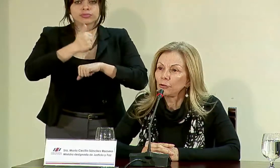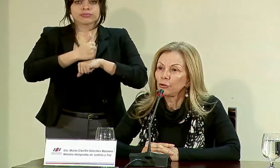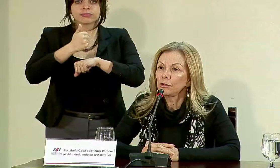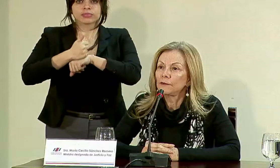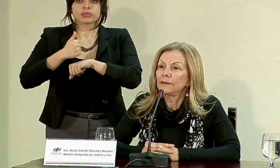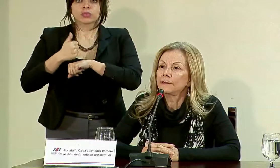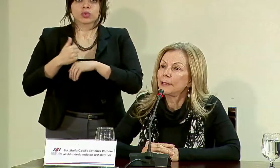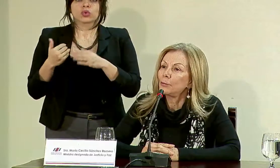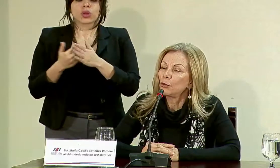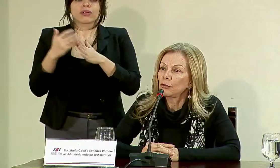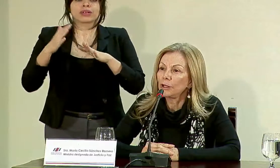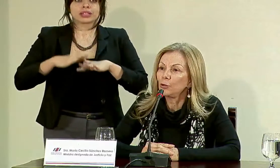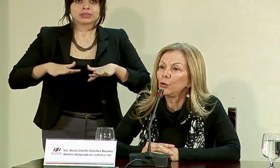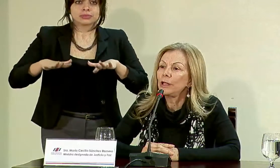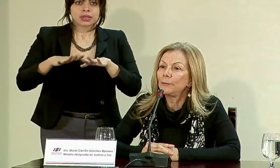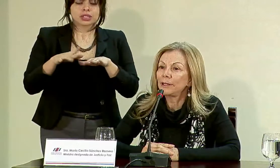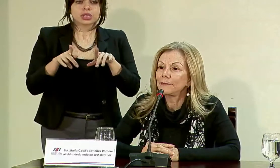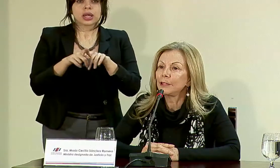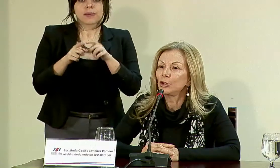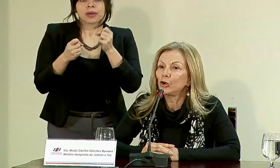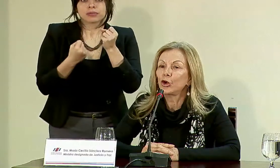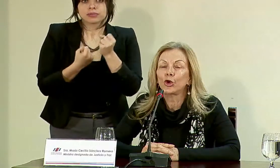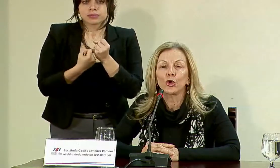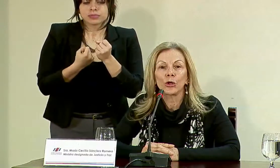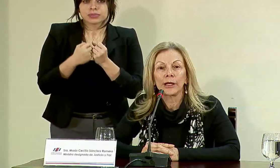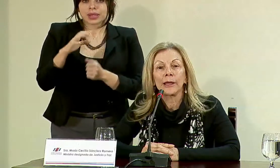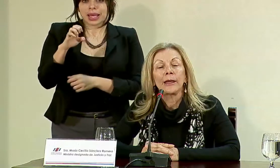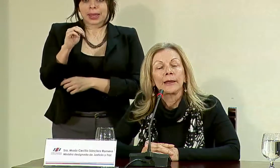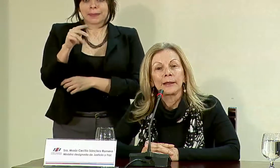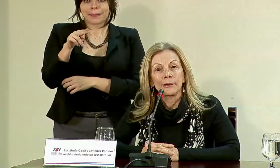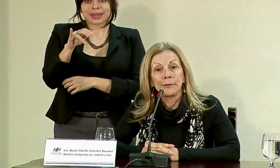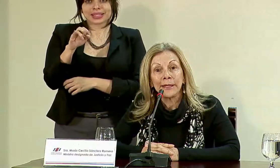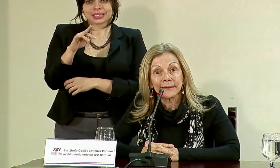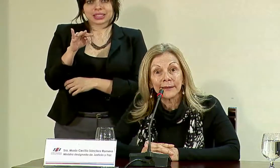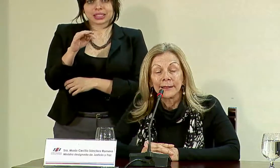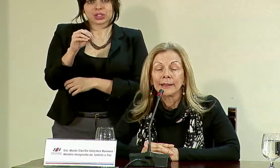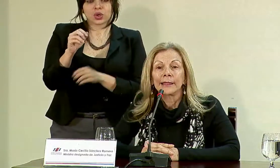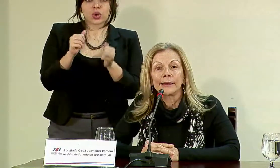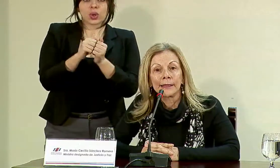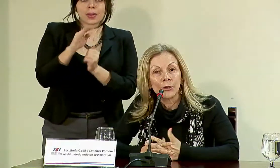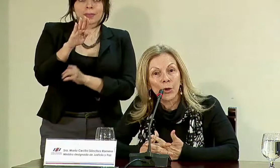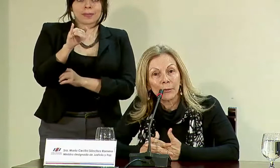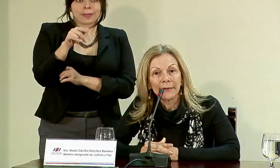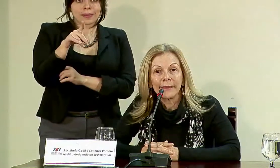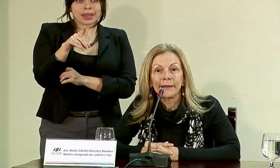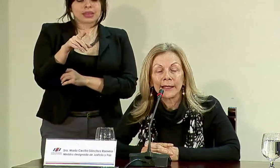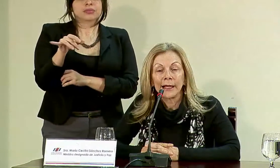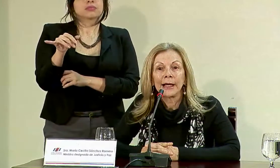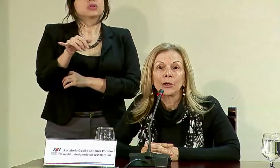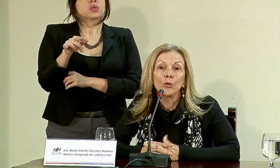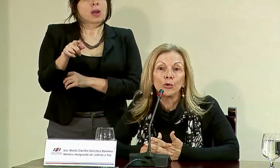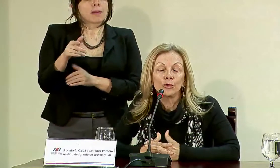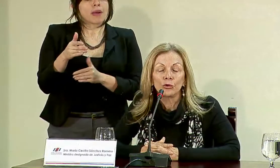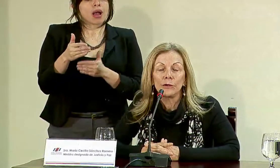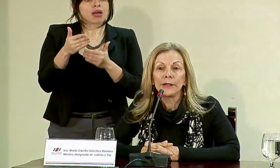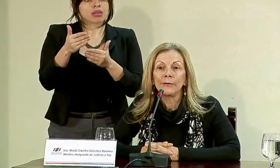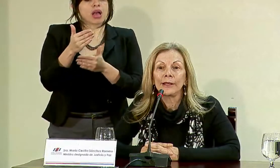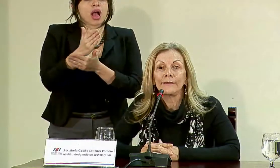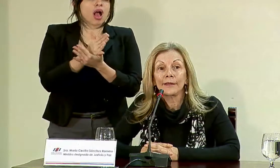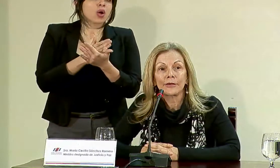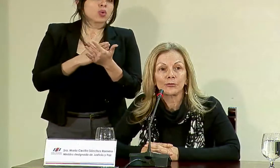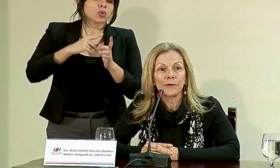espacios, se está impulsando el empréstito con el BIT que igualmente dará algunos